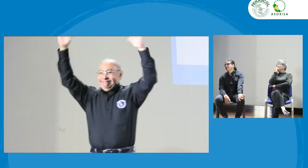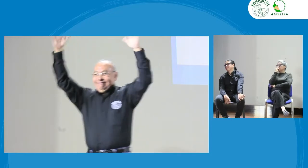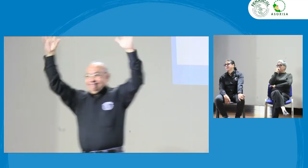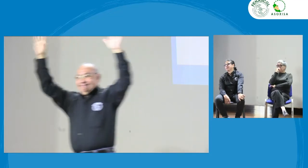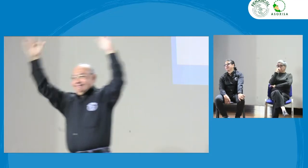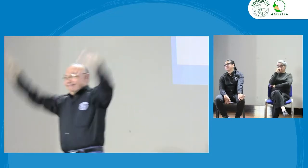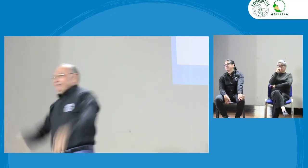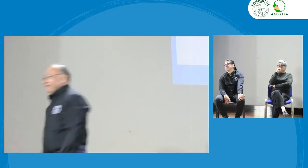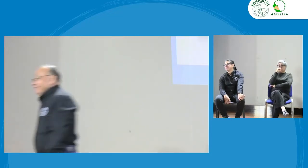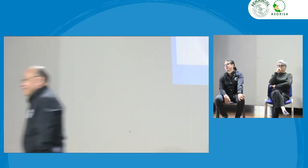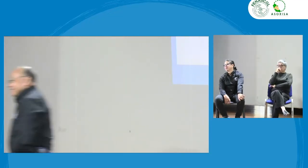es de gran definición.